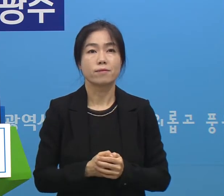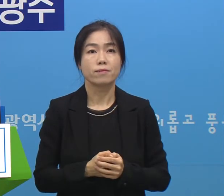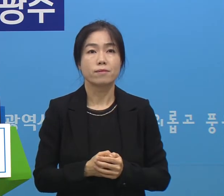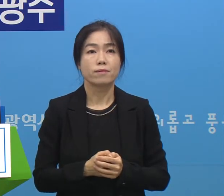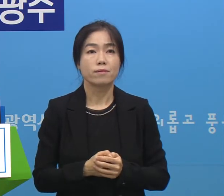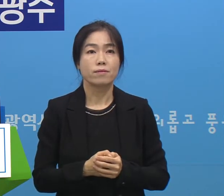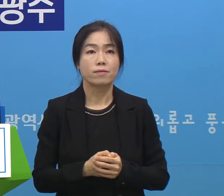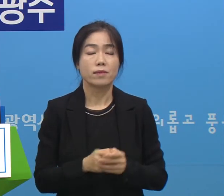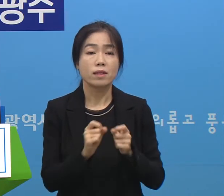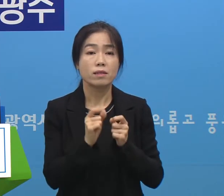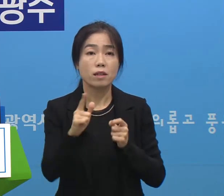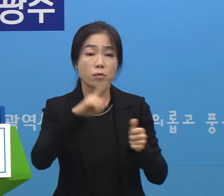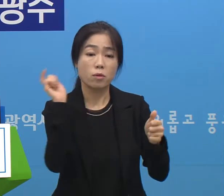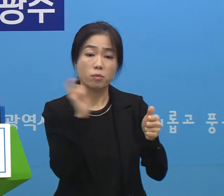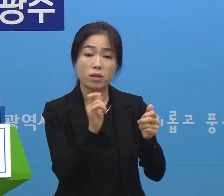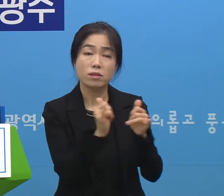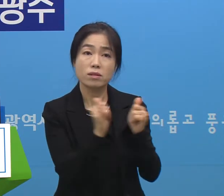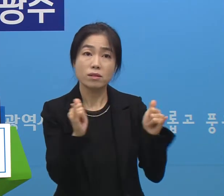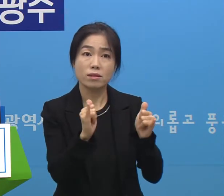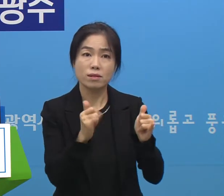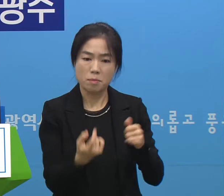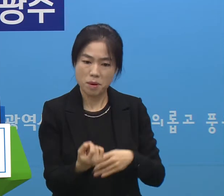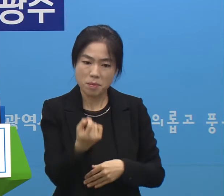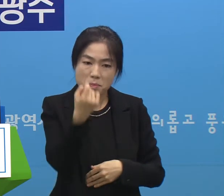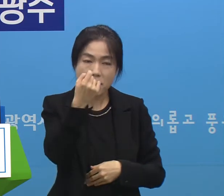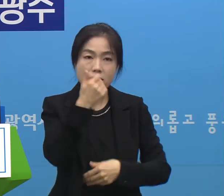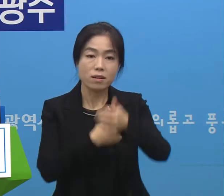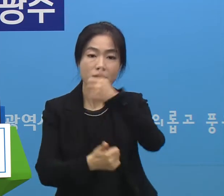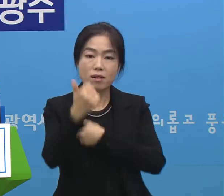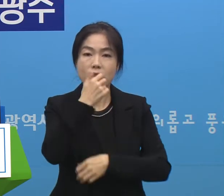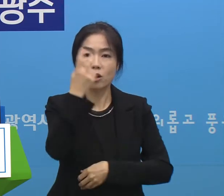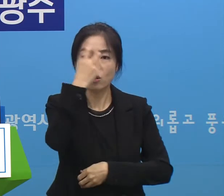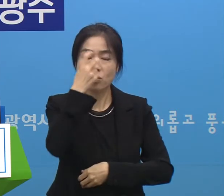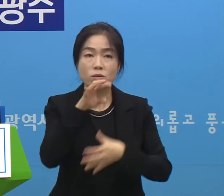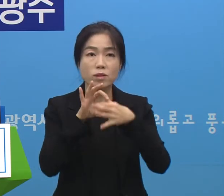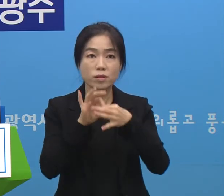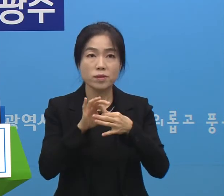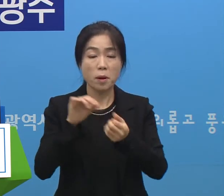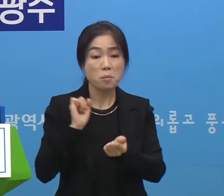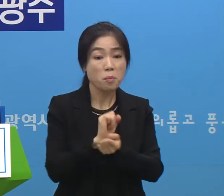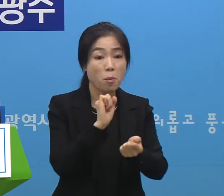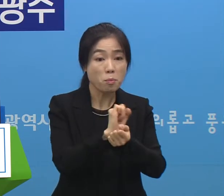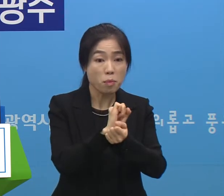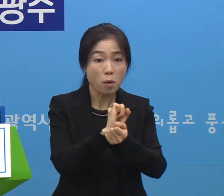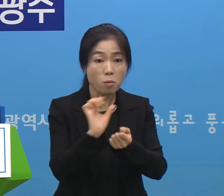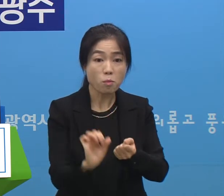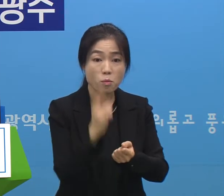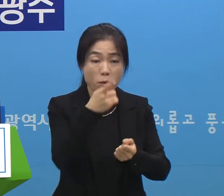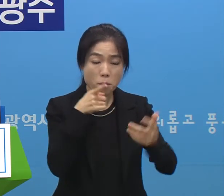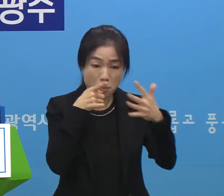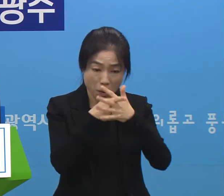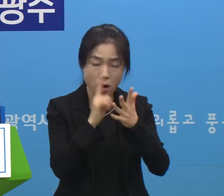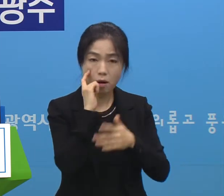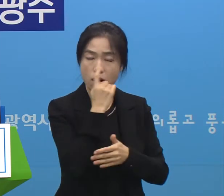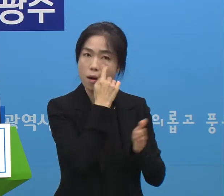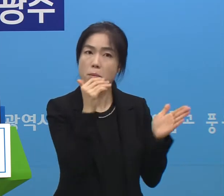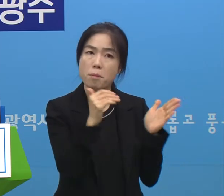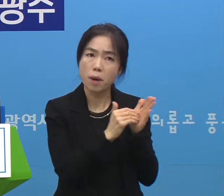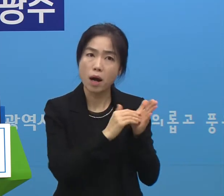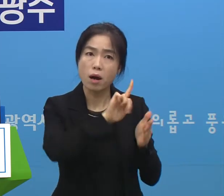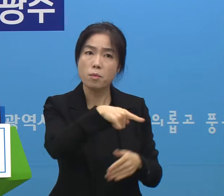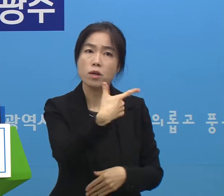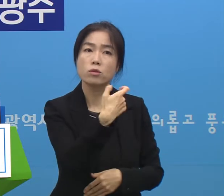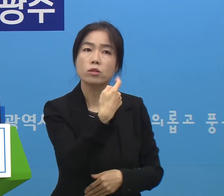대부분의 확진자는 신속한 역학조사를 통해 감염원이 확인됐습니다만 광주